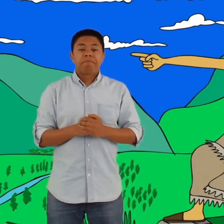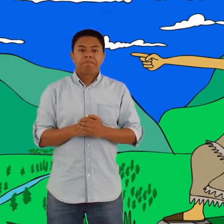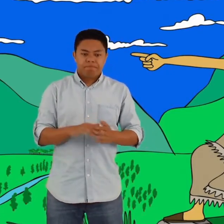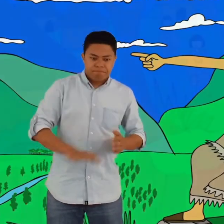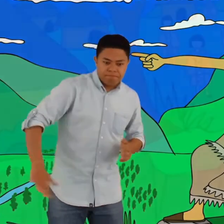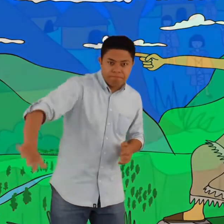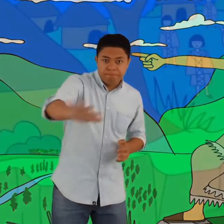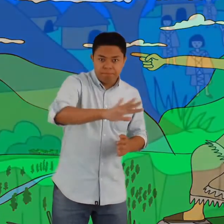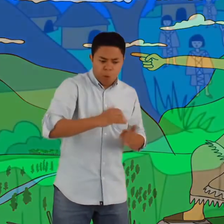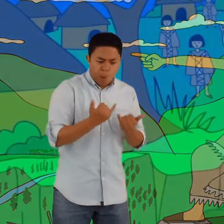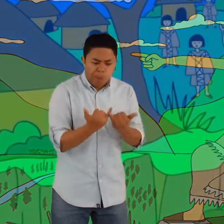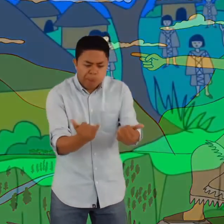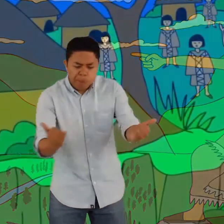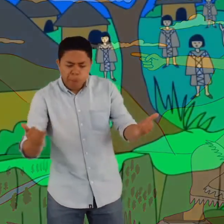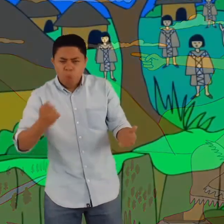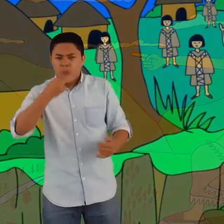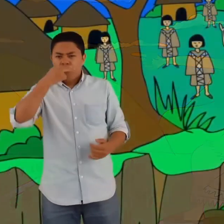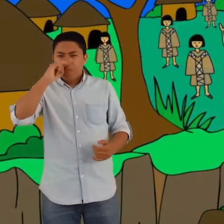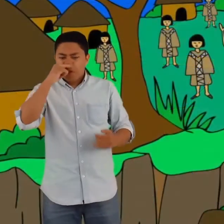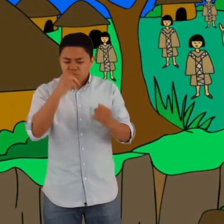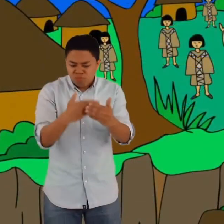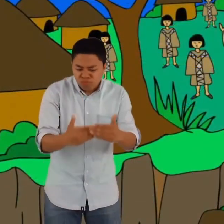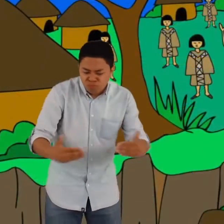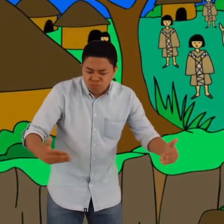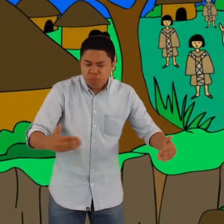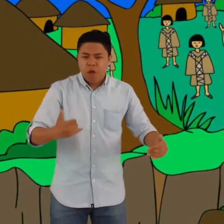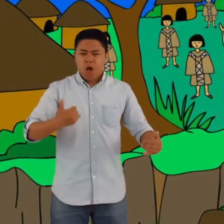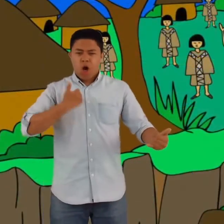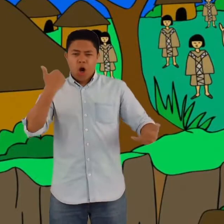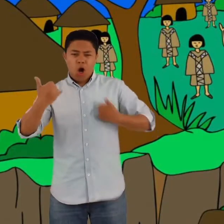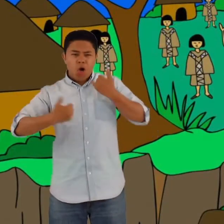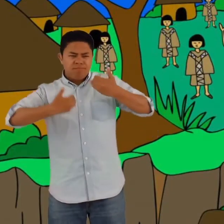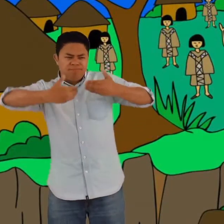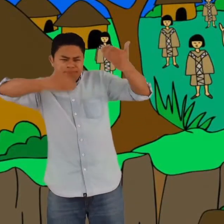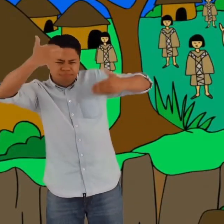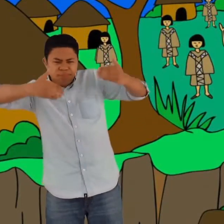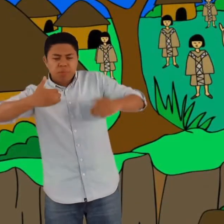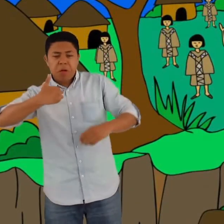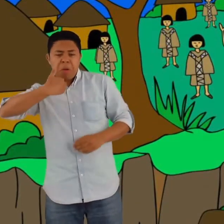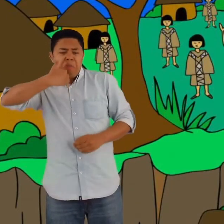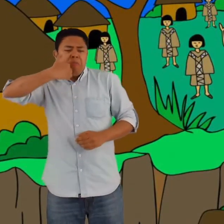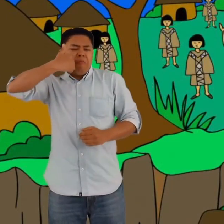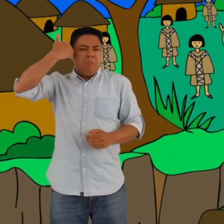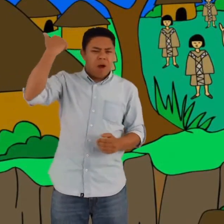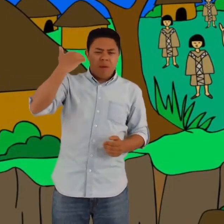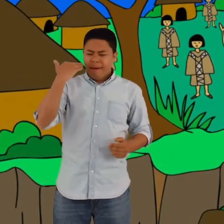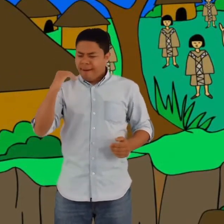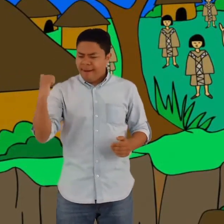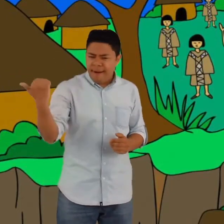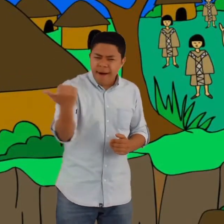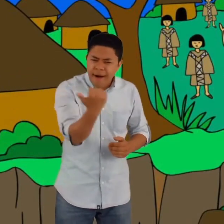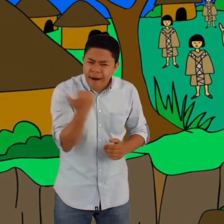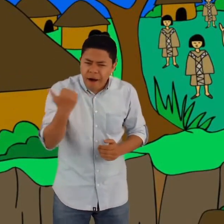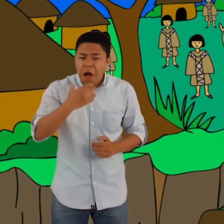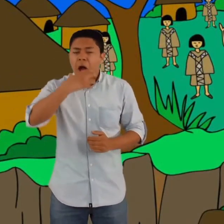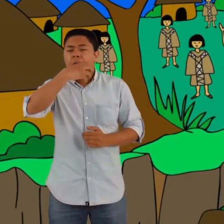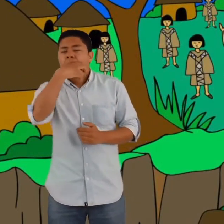En una aldea indígena vivían hombres y mujeres, niños, jóvenes, adultos y ancianos.